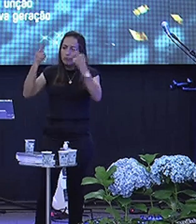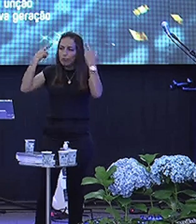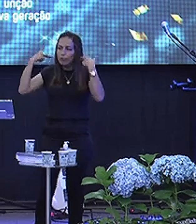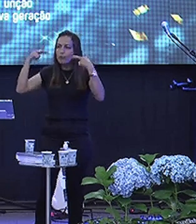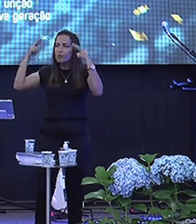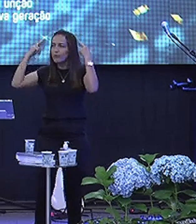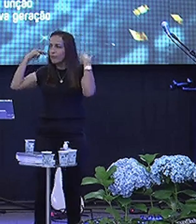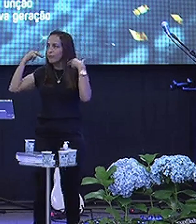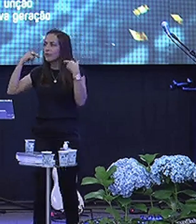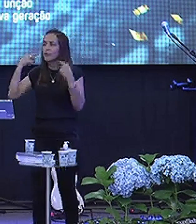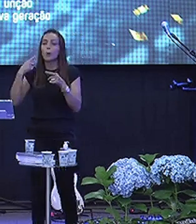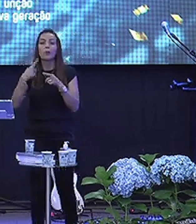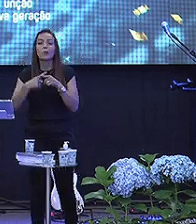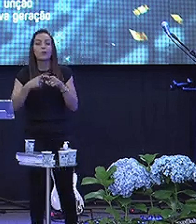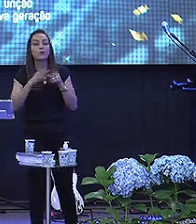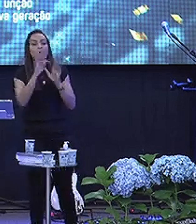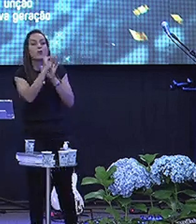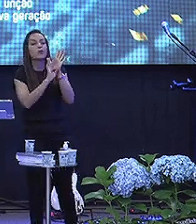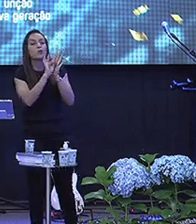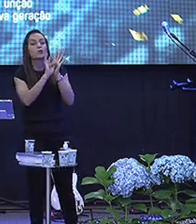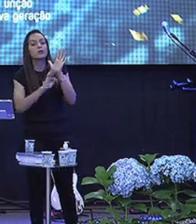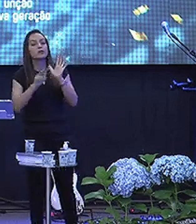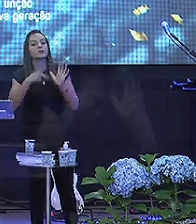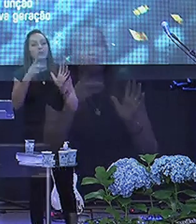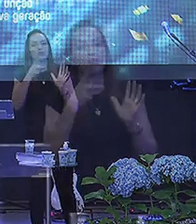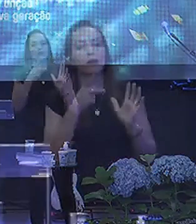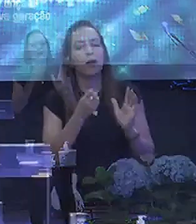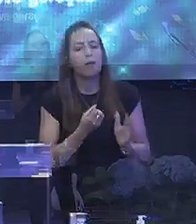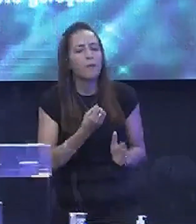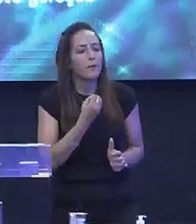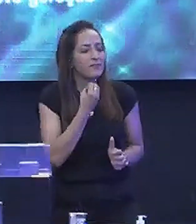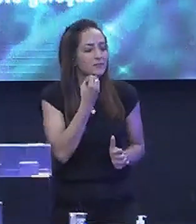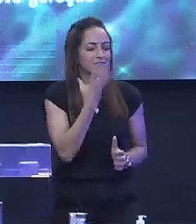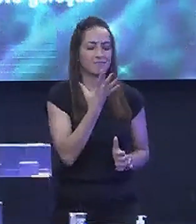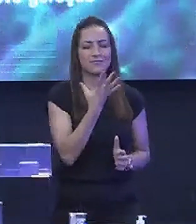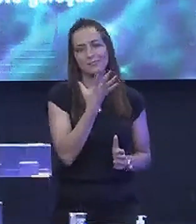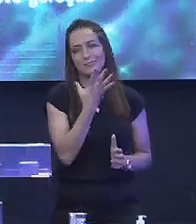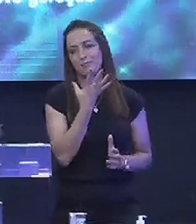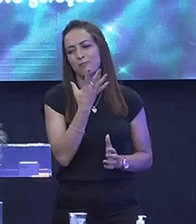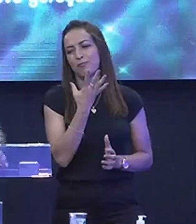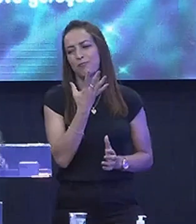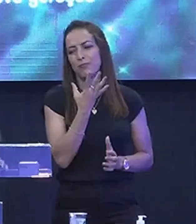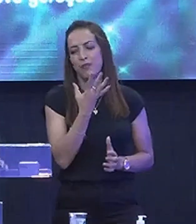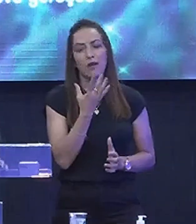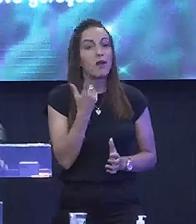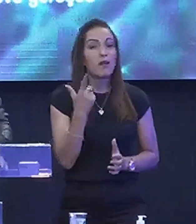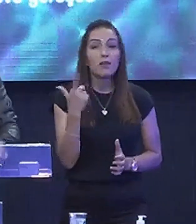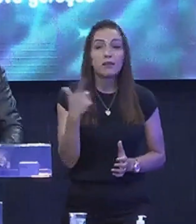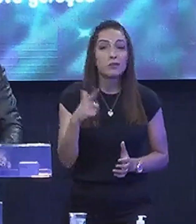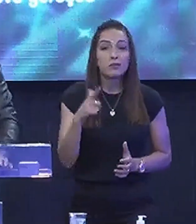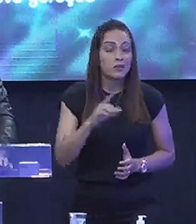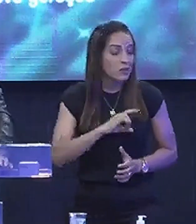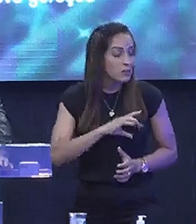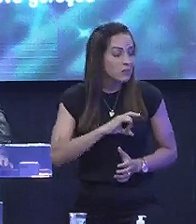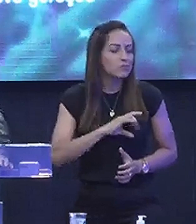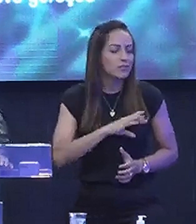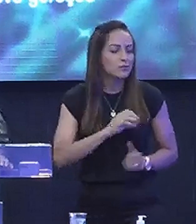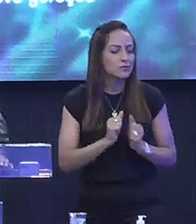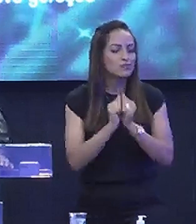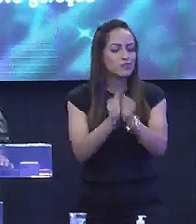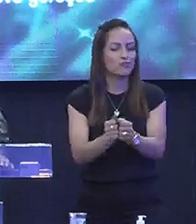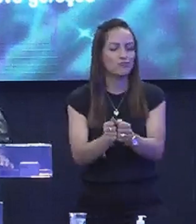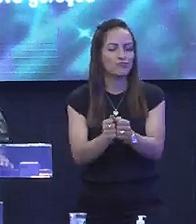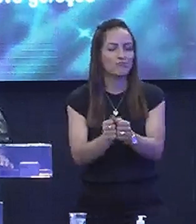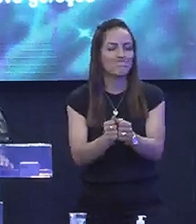Porque o texto Fala Que a sua Bondade Não temerei Pois ele está Comigo